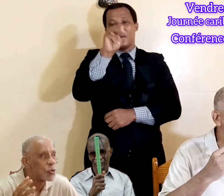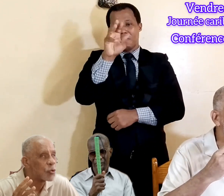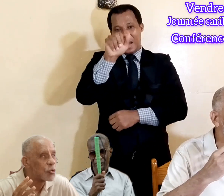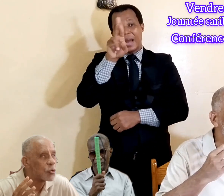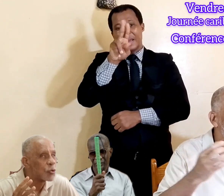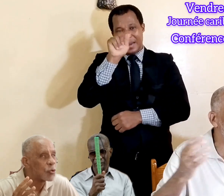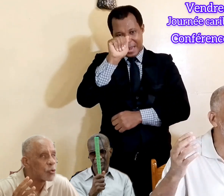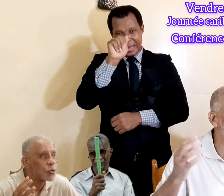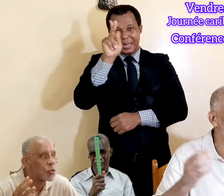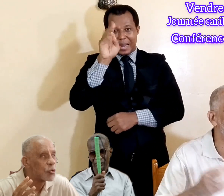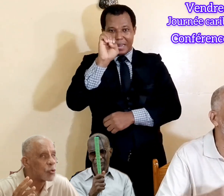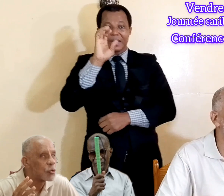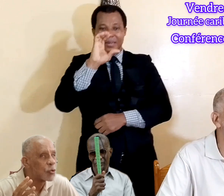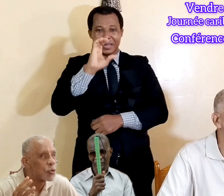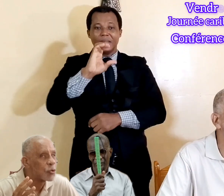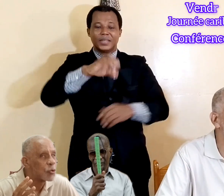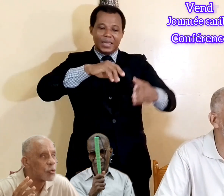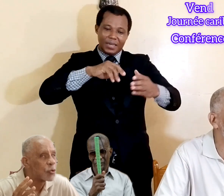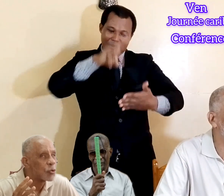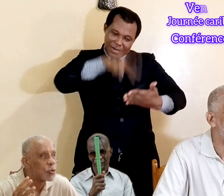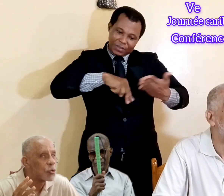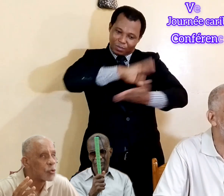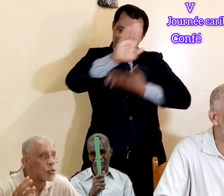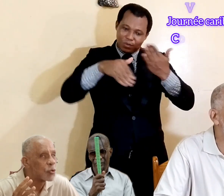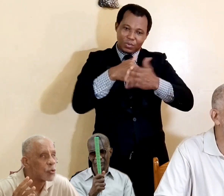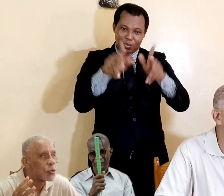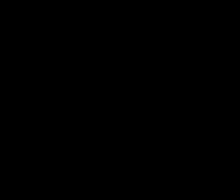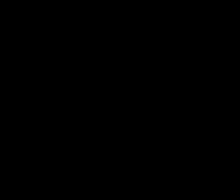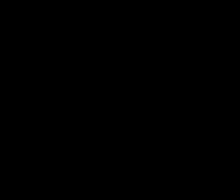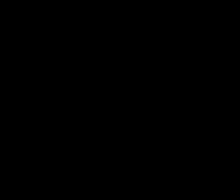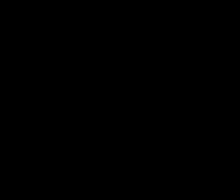et la libre circulation des lignes adaptées.